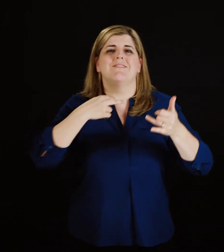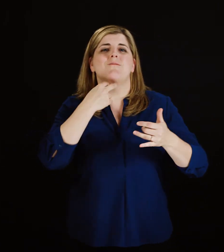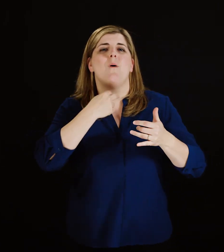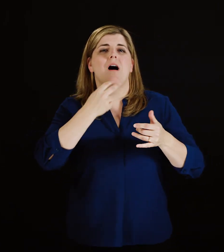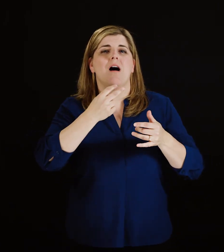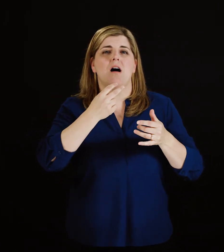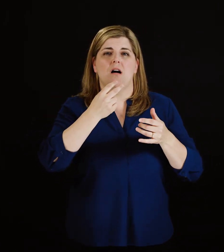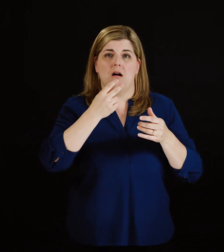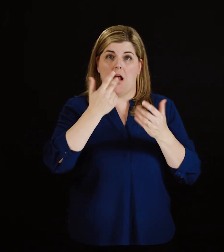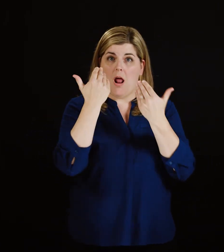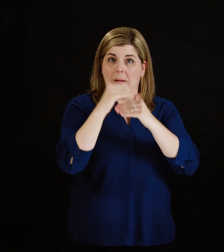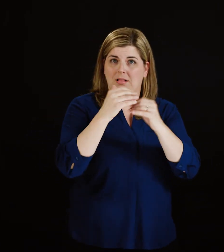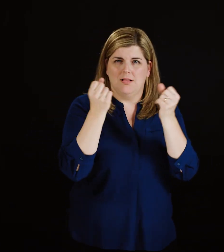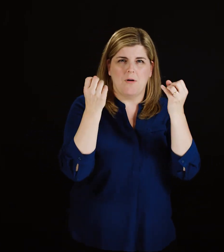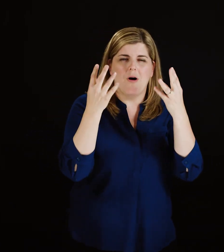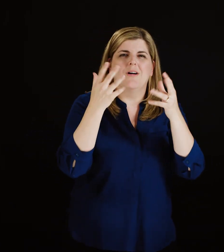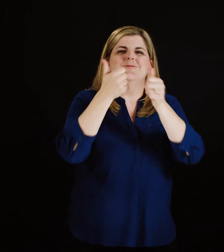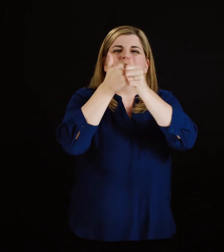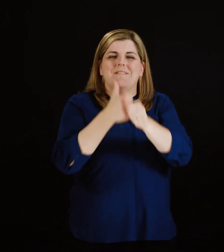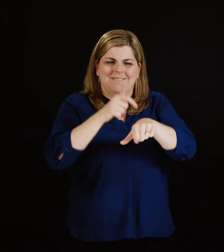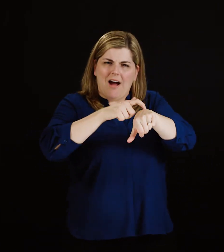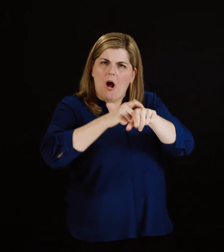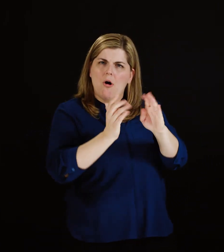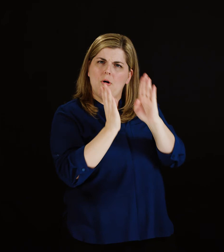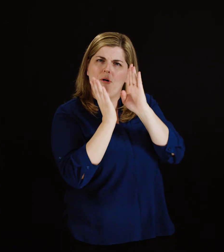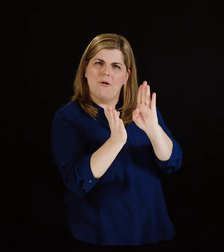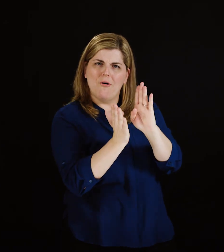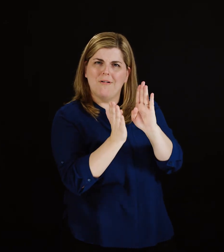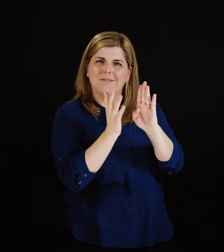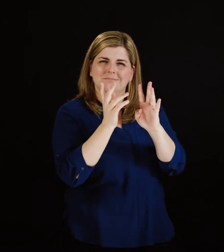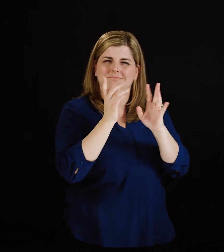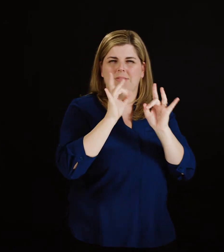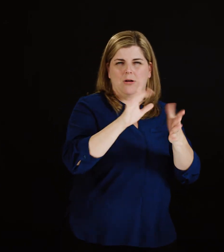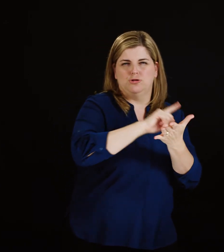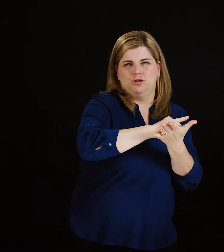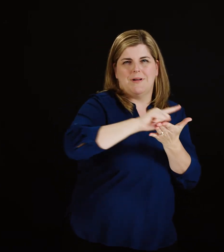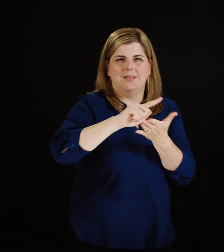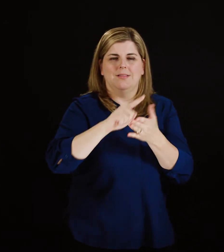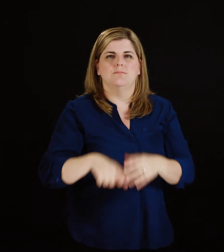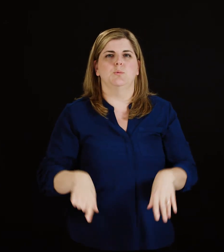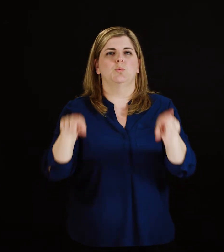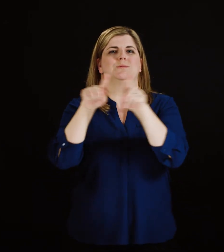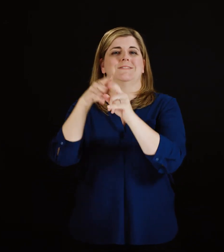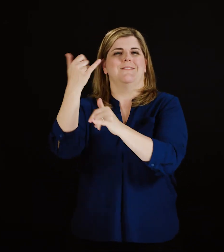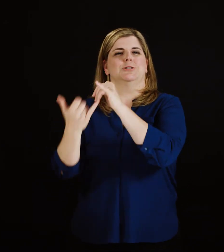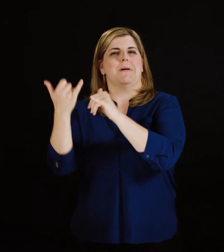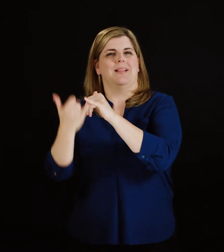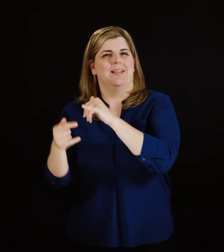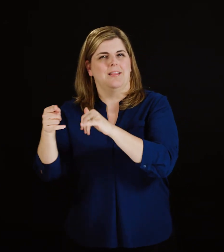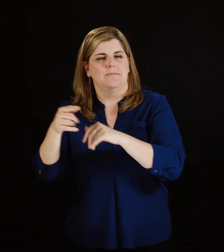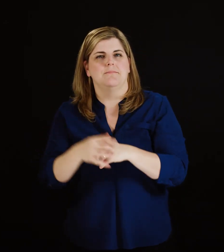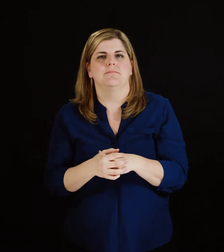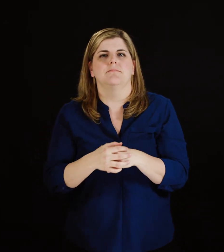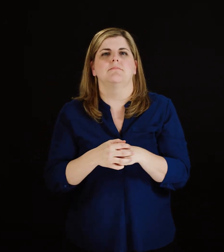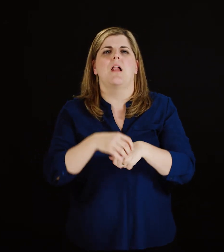vocaux sans restriction entre certaines heures en semaine et en fin de semaine. Les plages